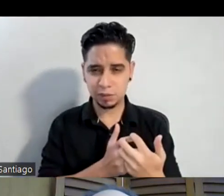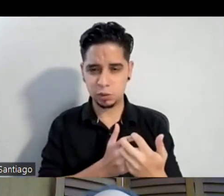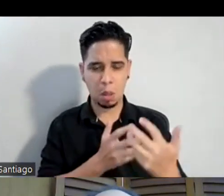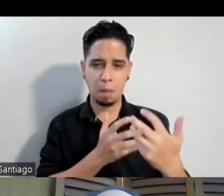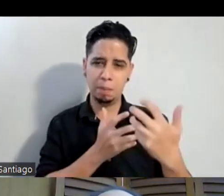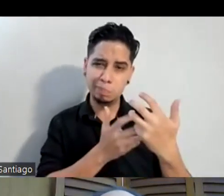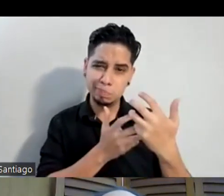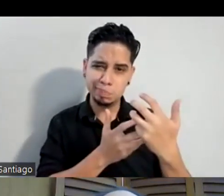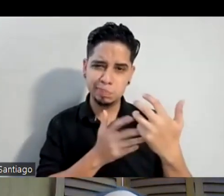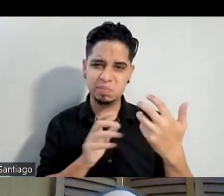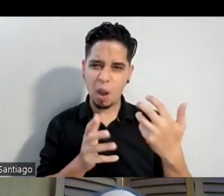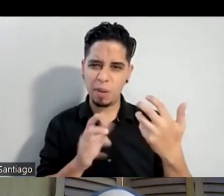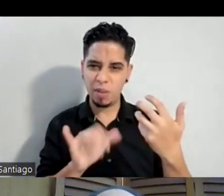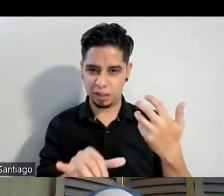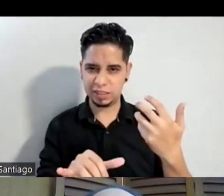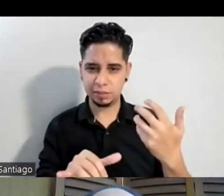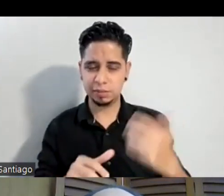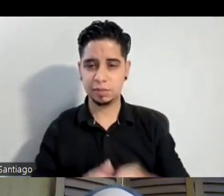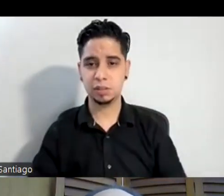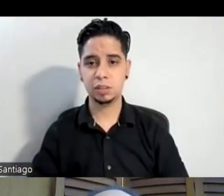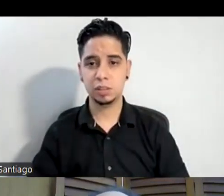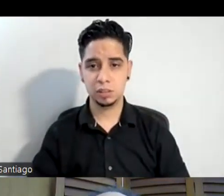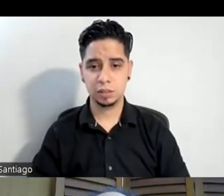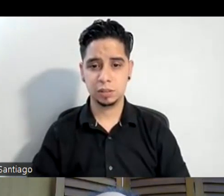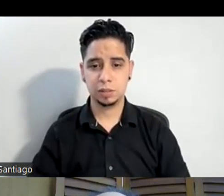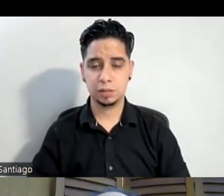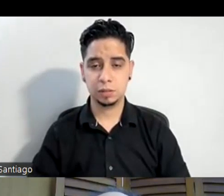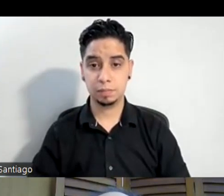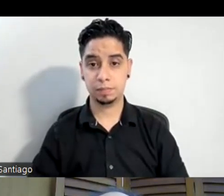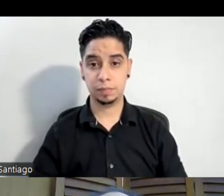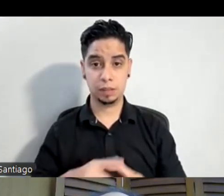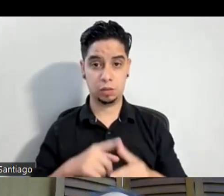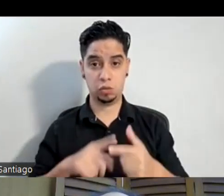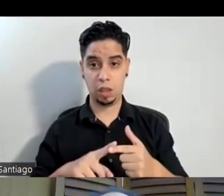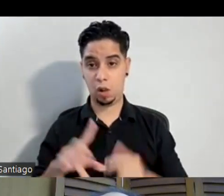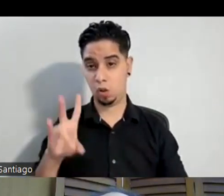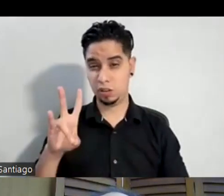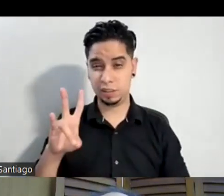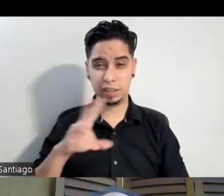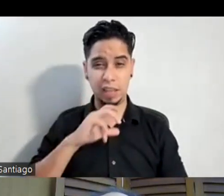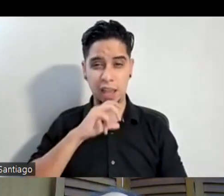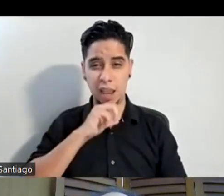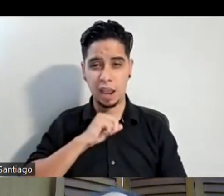como un tanque de oxígeno para mí. Entonces, a los 7 años, en Imperial Music